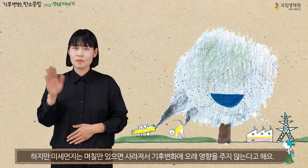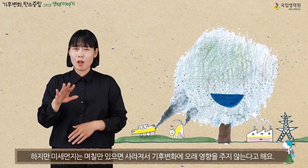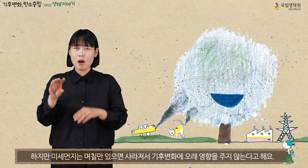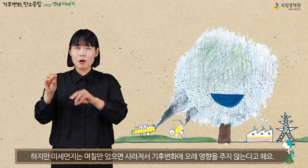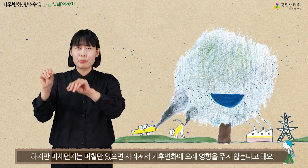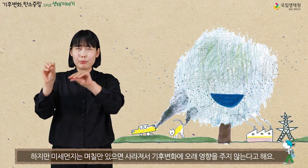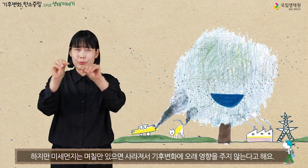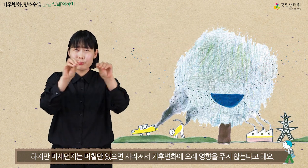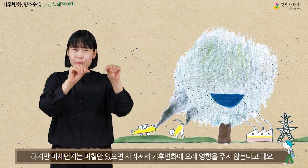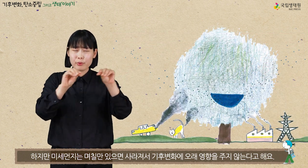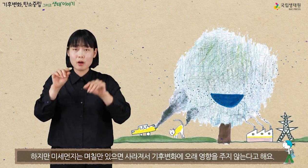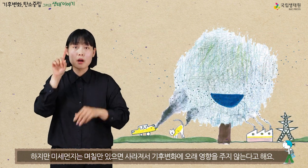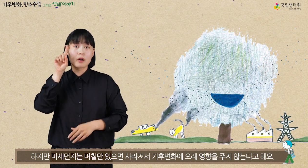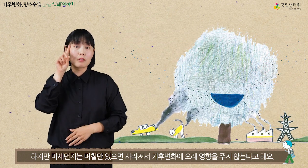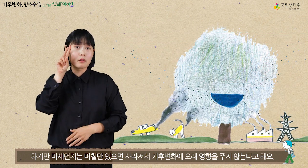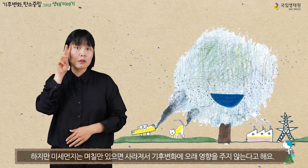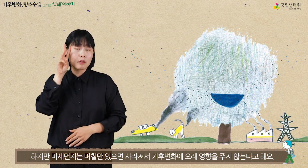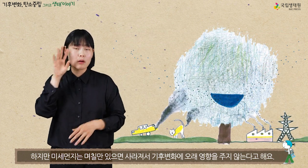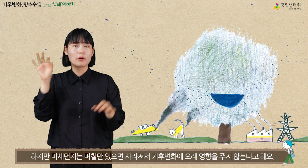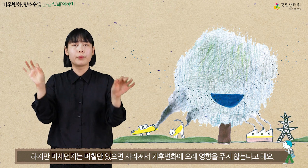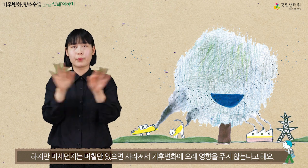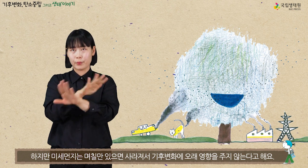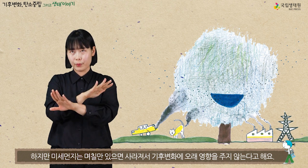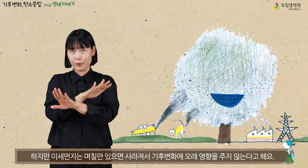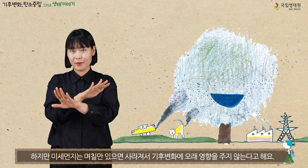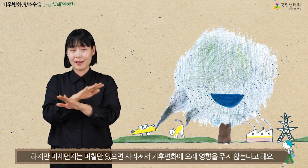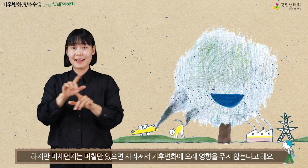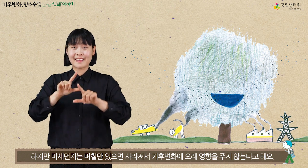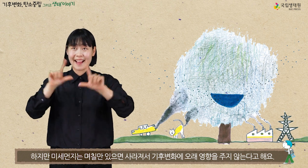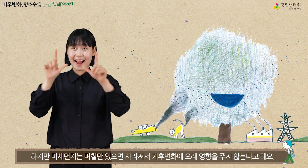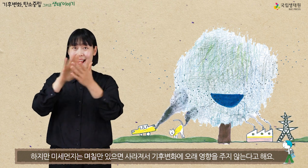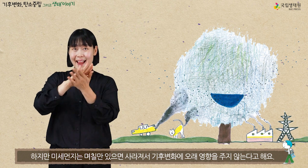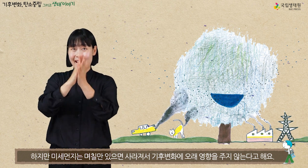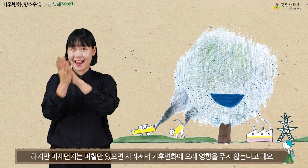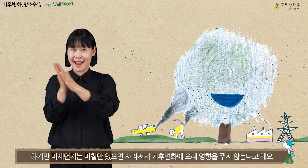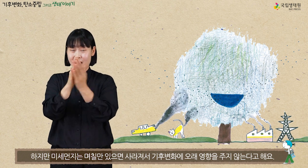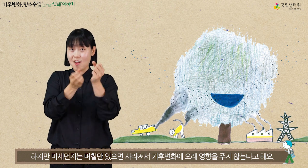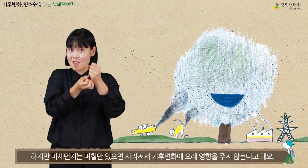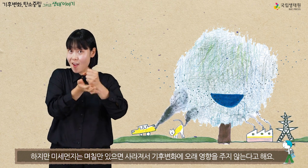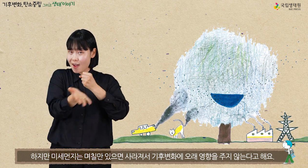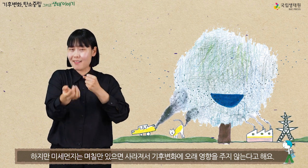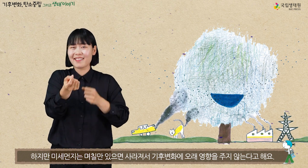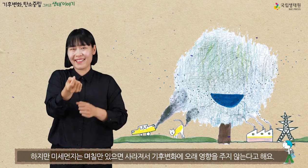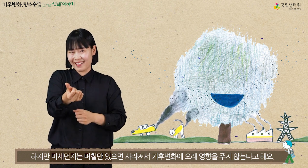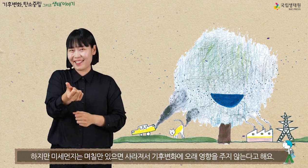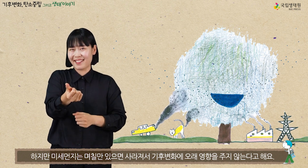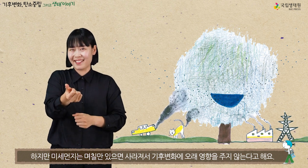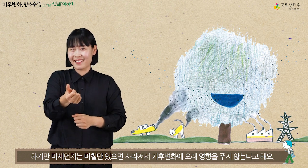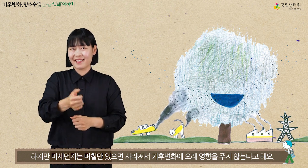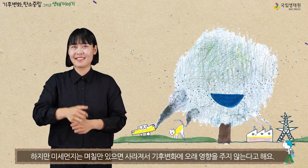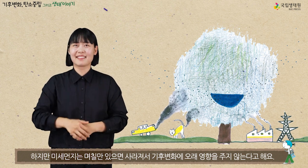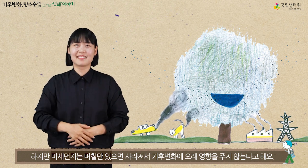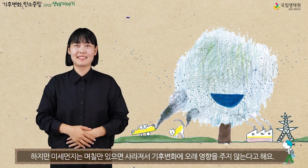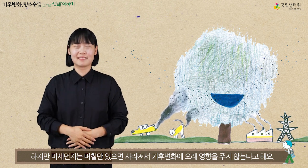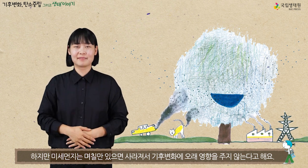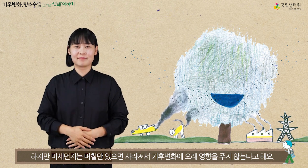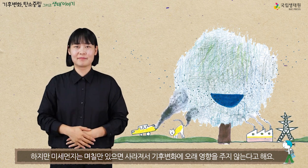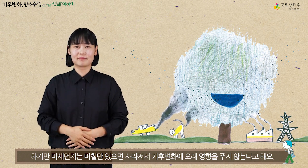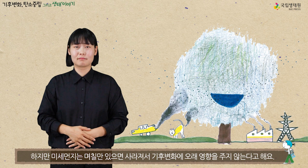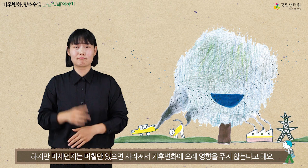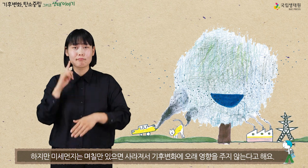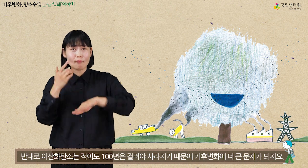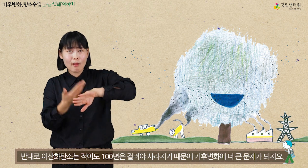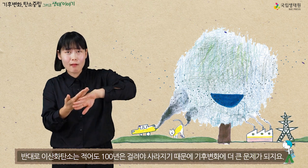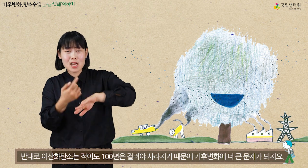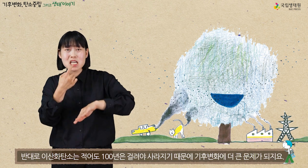하지만 미세먼지는 며칠만 있으면 사라져서 기후변화에 오래 영향을 주지 않는다고